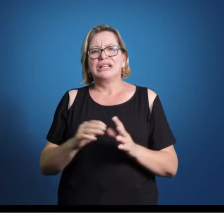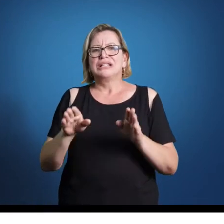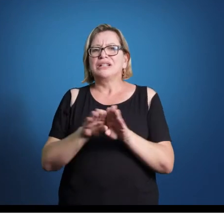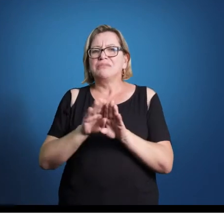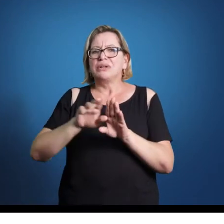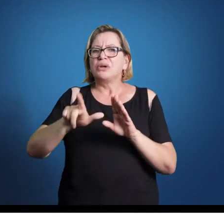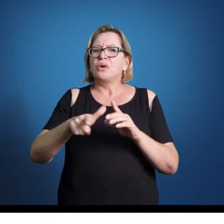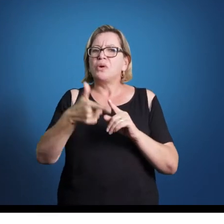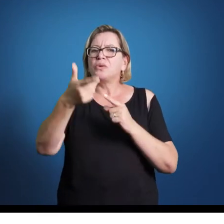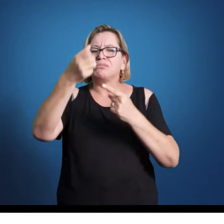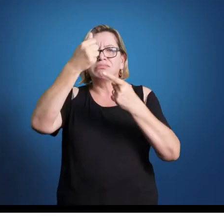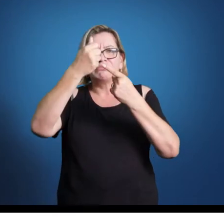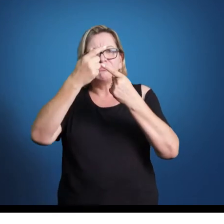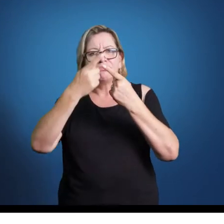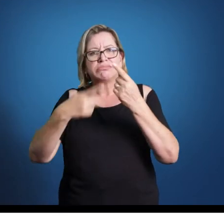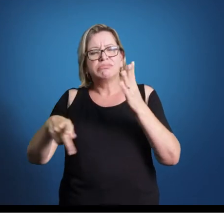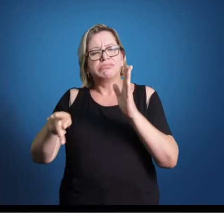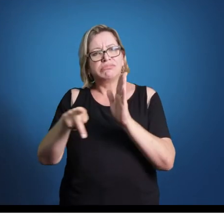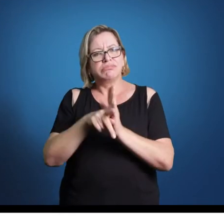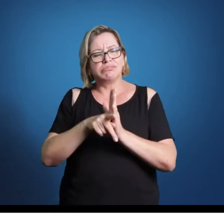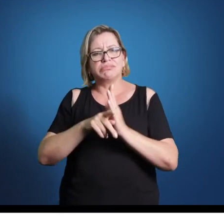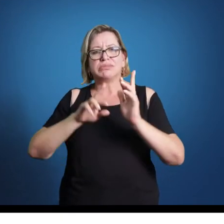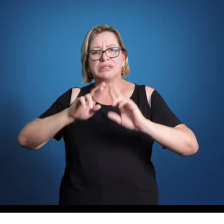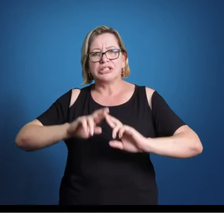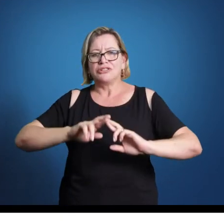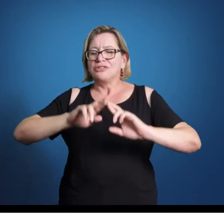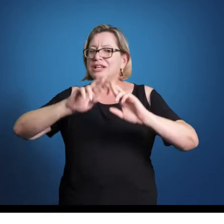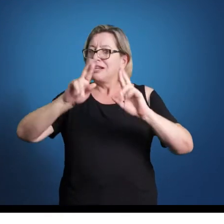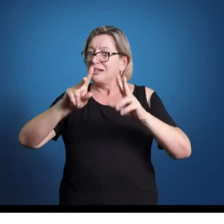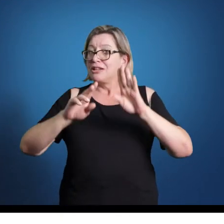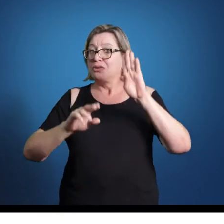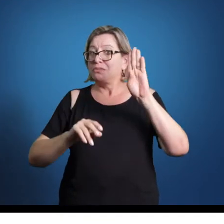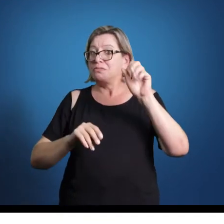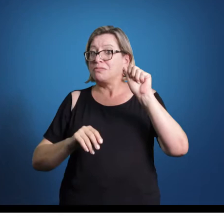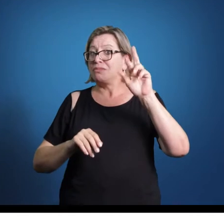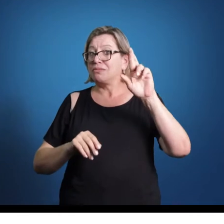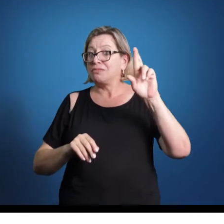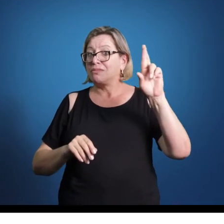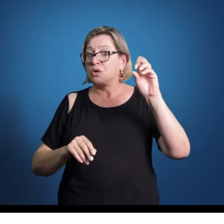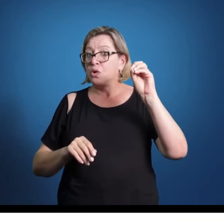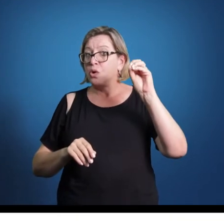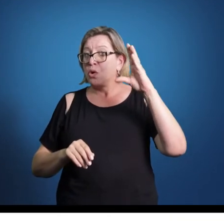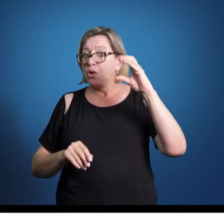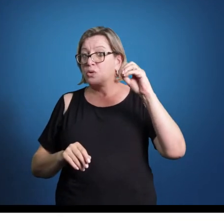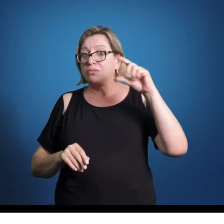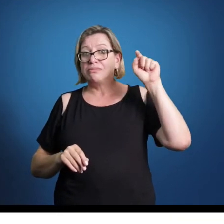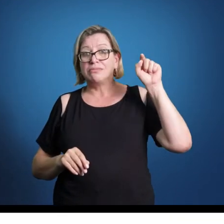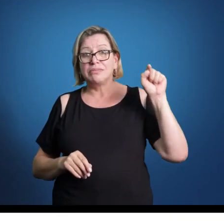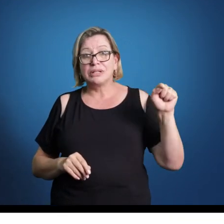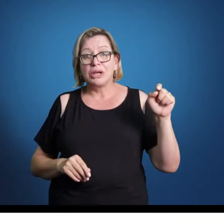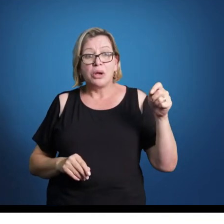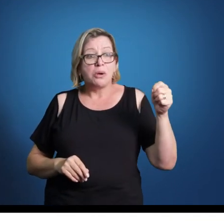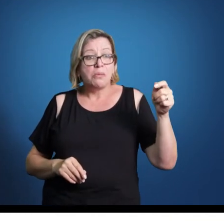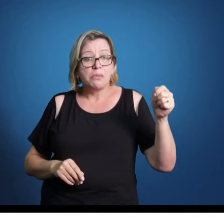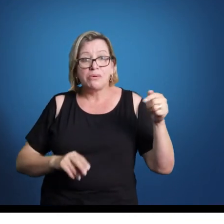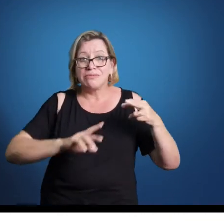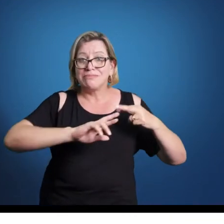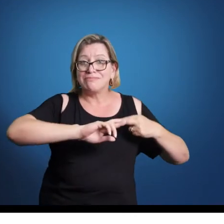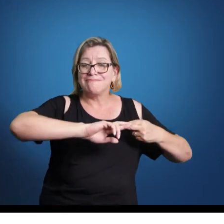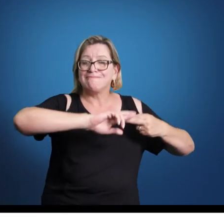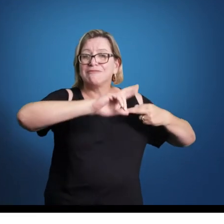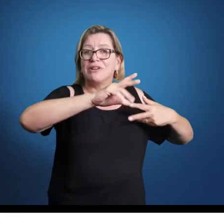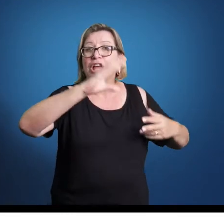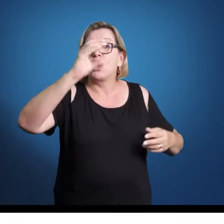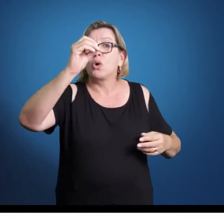que é uma diferença em relação ao barroco, no barroco há pouco contraste dinâmico. A gente